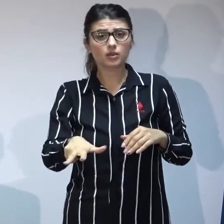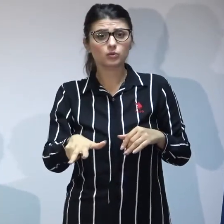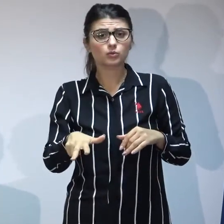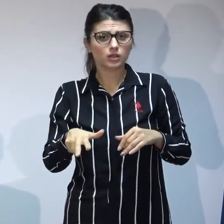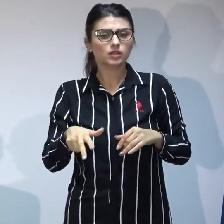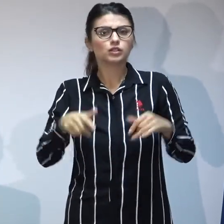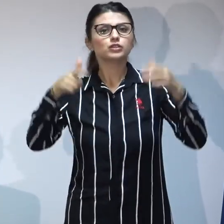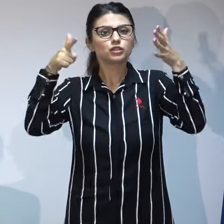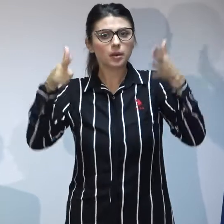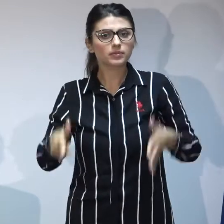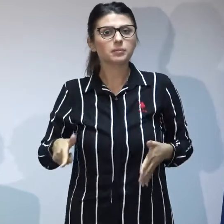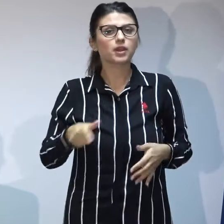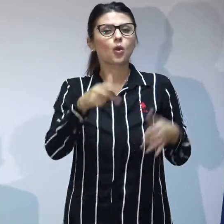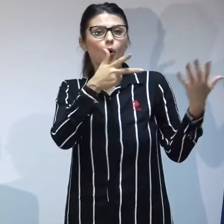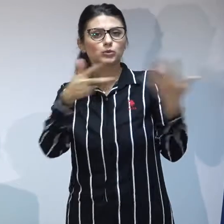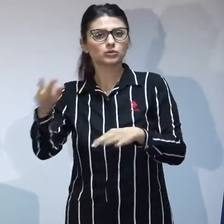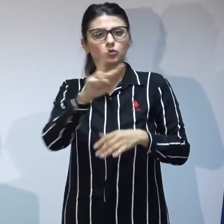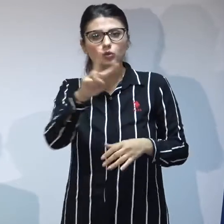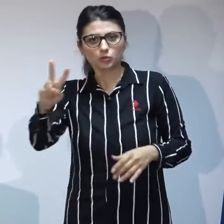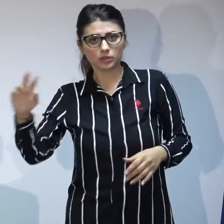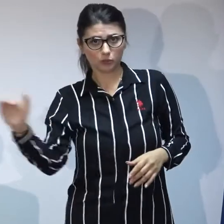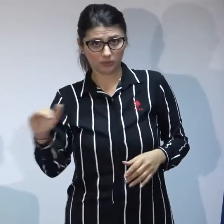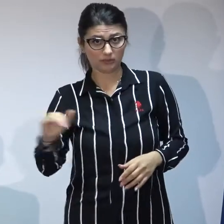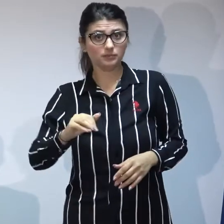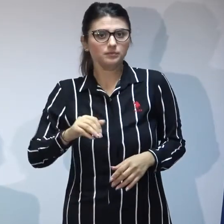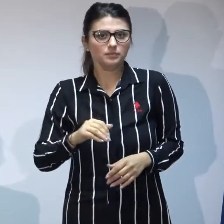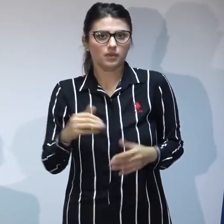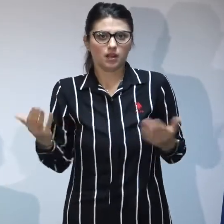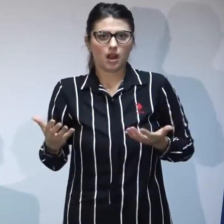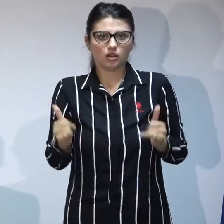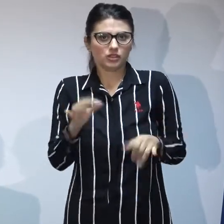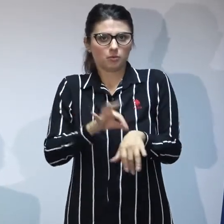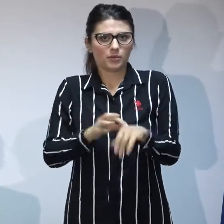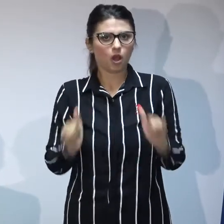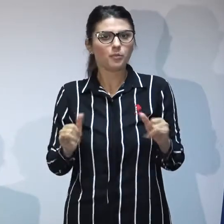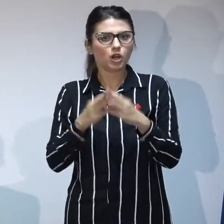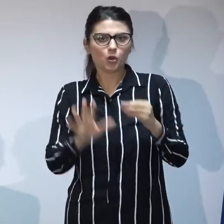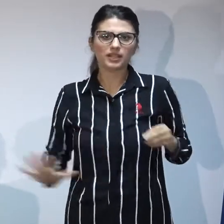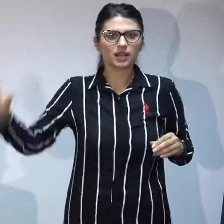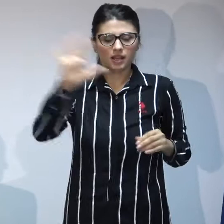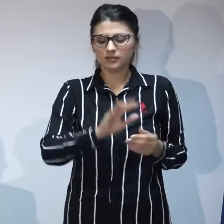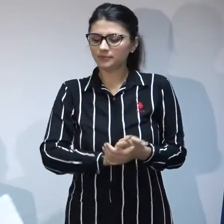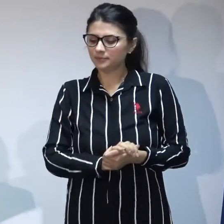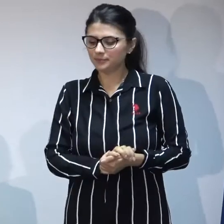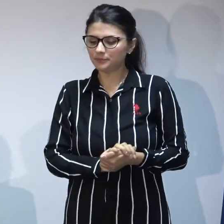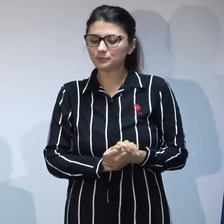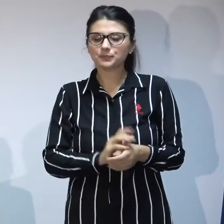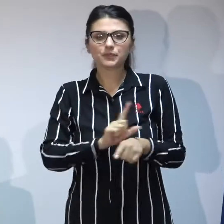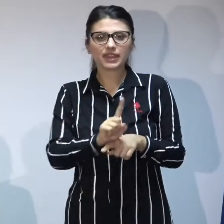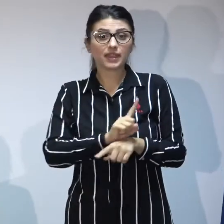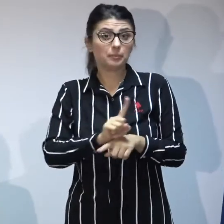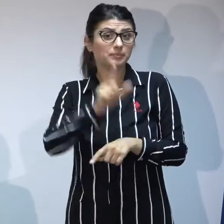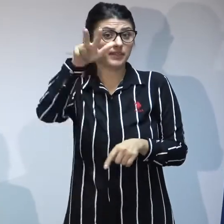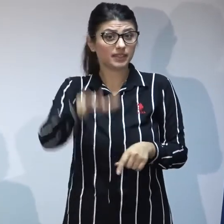.822 de copii adoptabili în acest moment în România, în mai puțin de 3 luni de